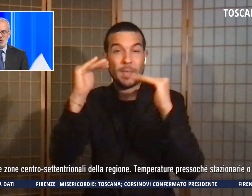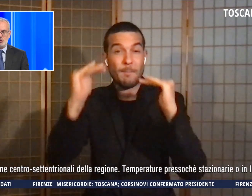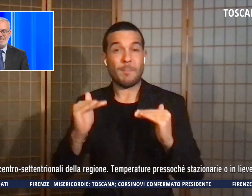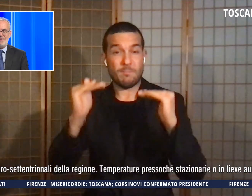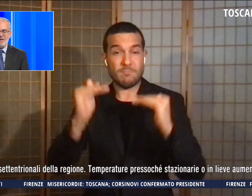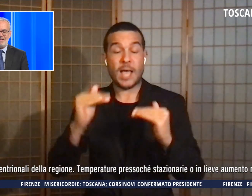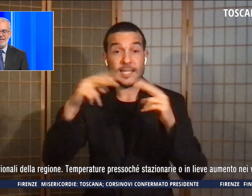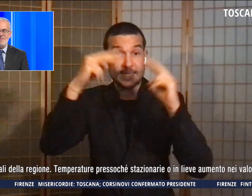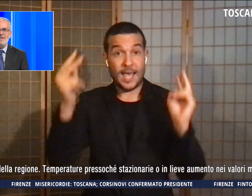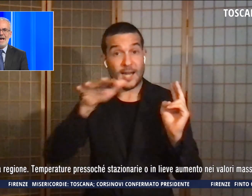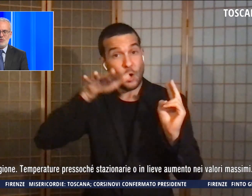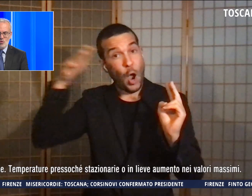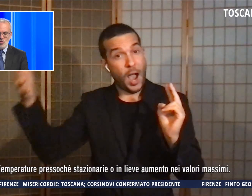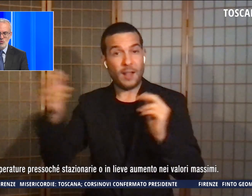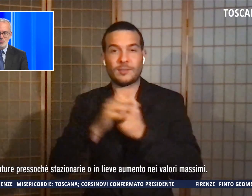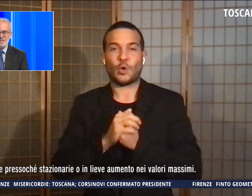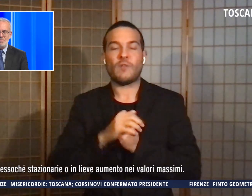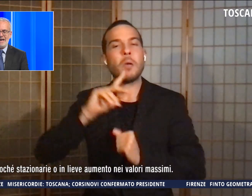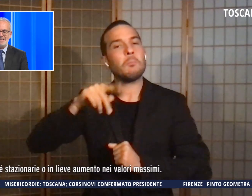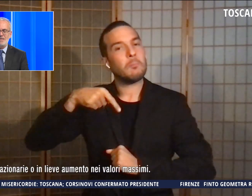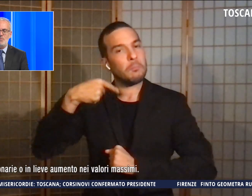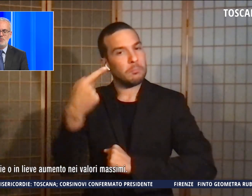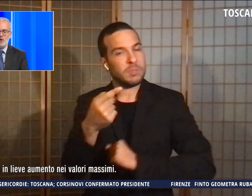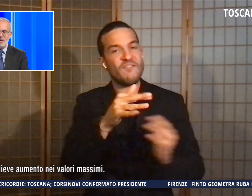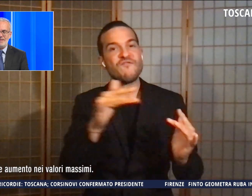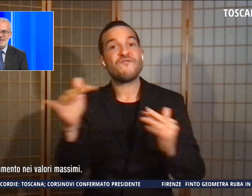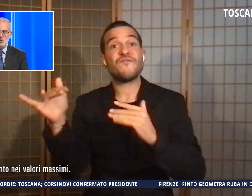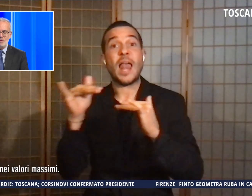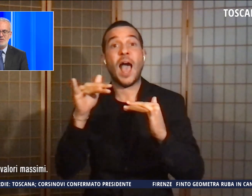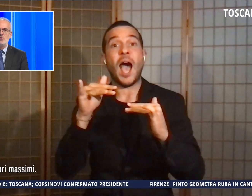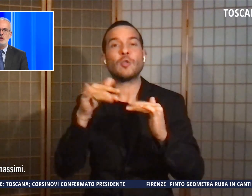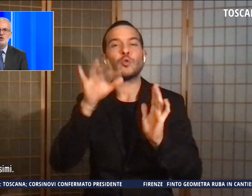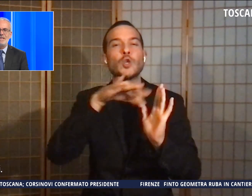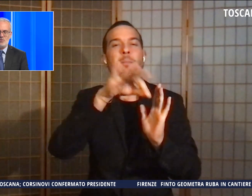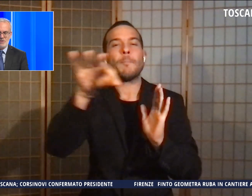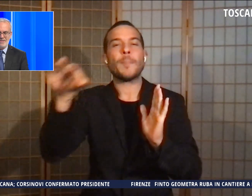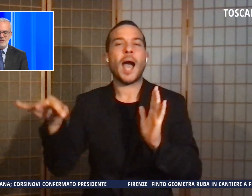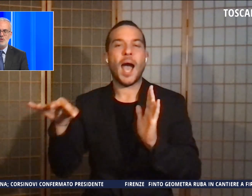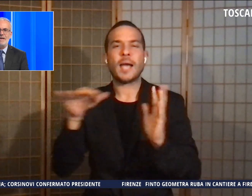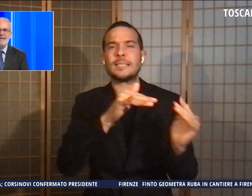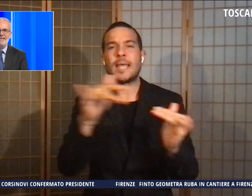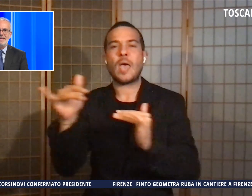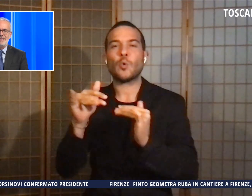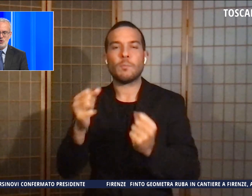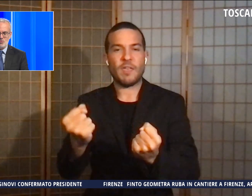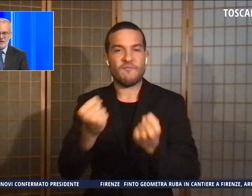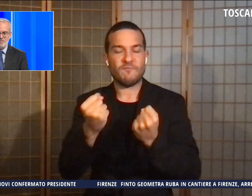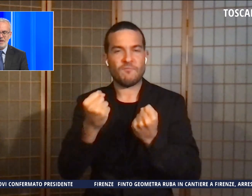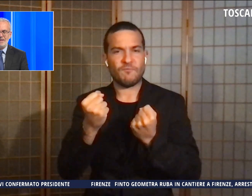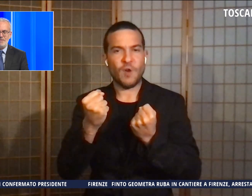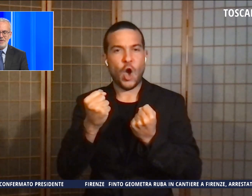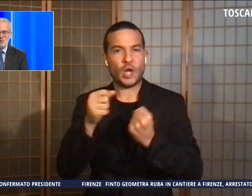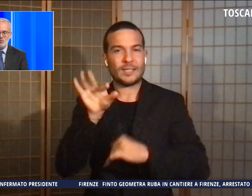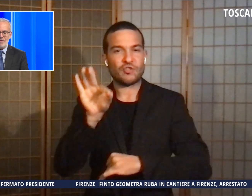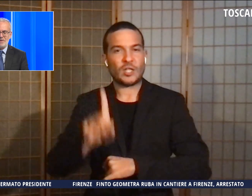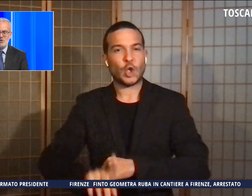successivamente velato con nubi sparse più frequenti sulle zone centro-settentrionali della regione,